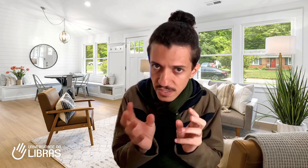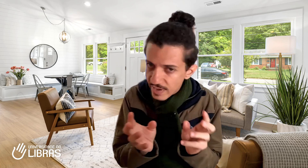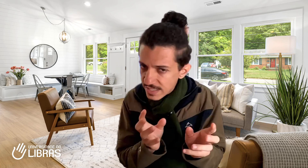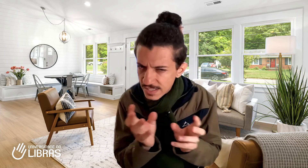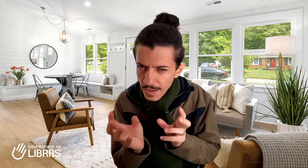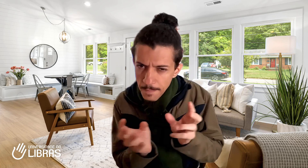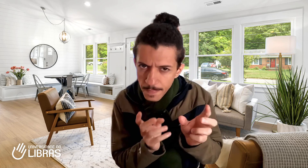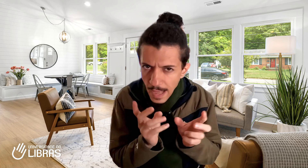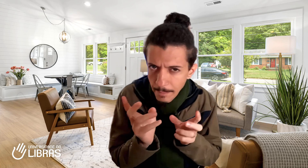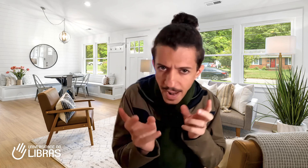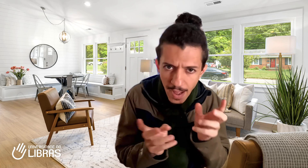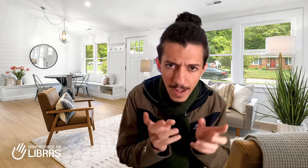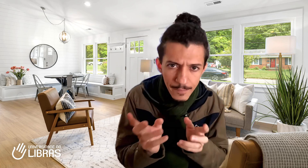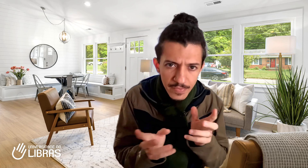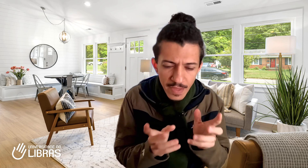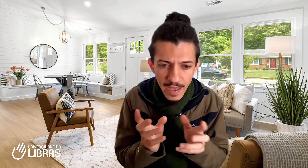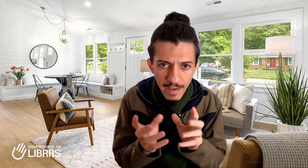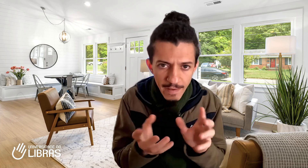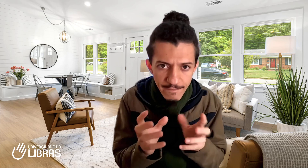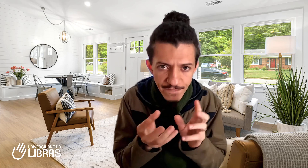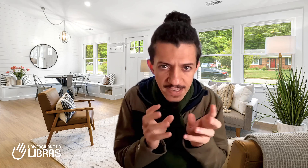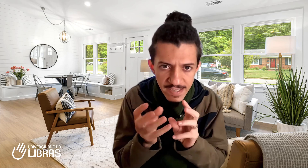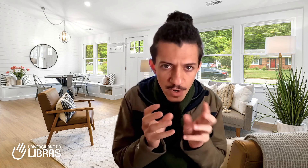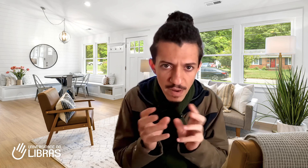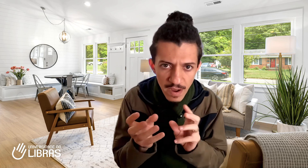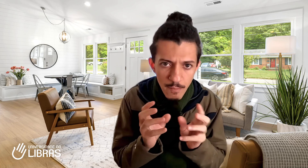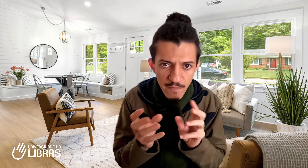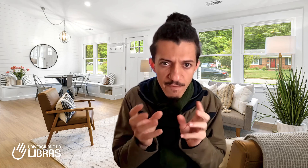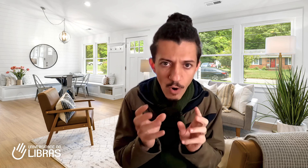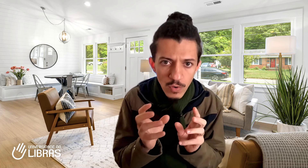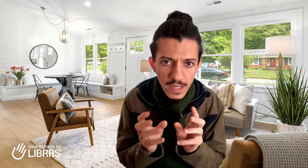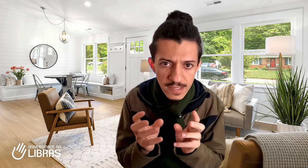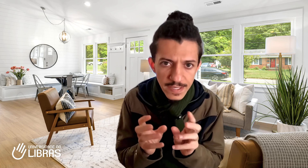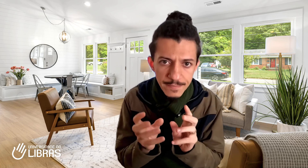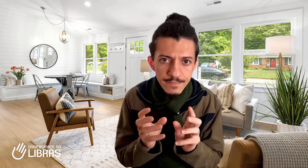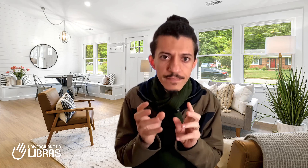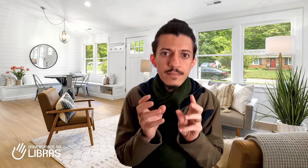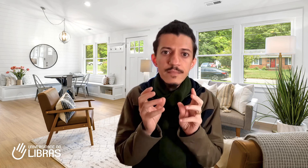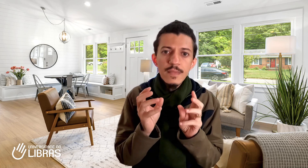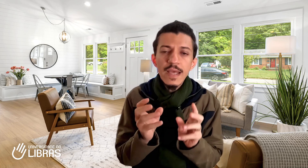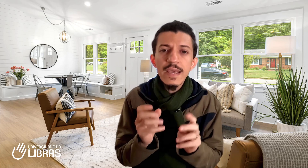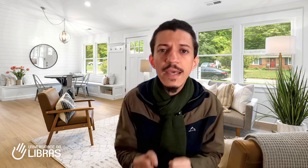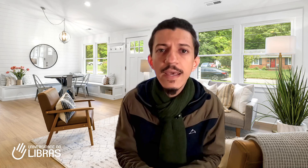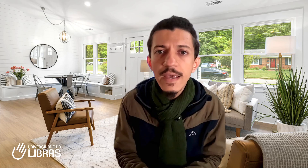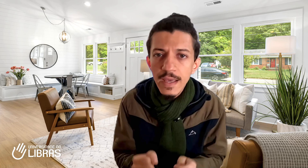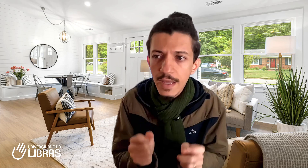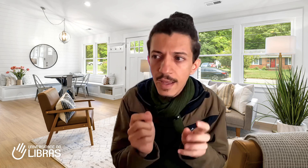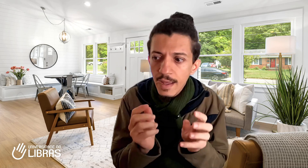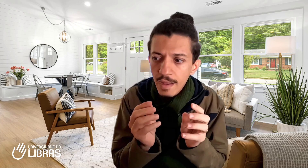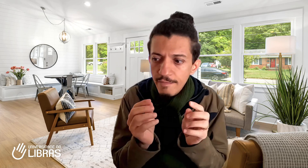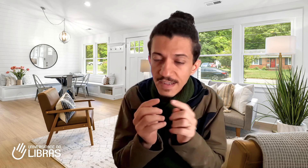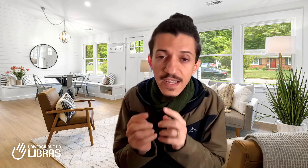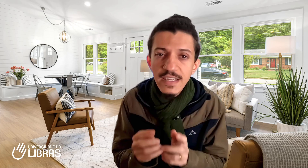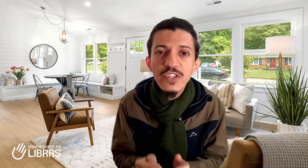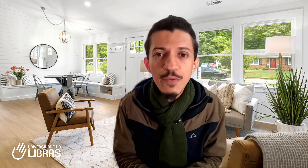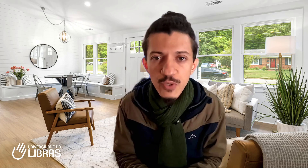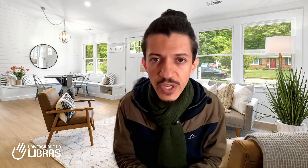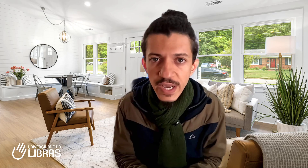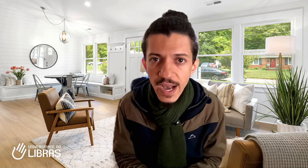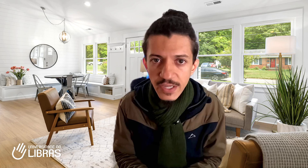vezes dá para fazer uma volta assim e fazer esse tipo de encaixe.